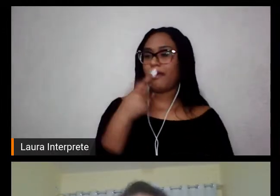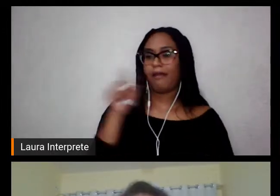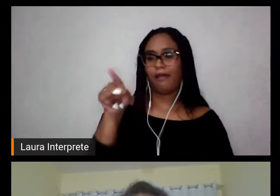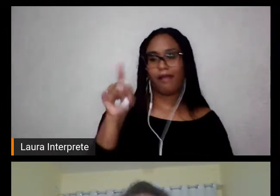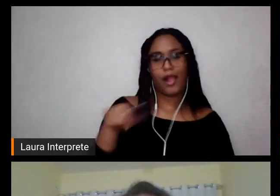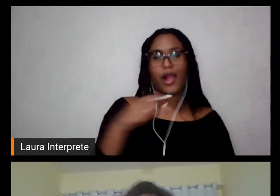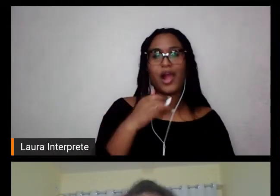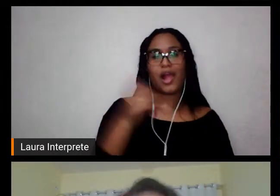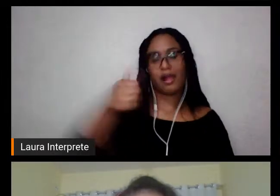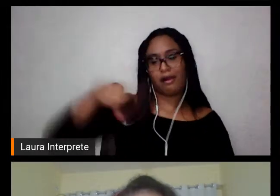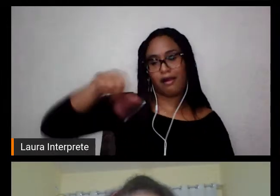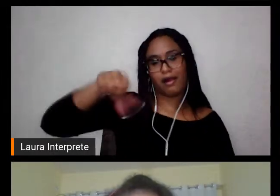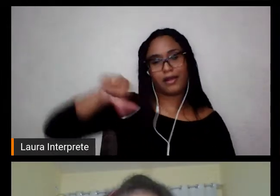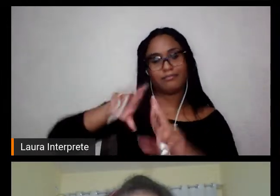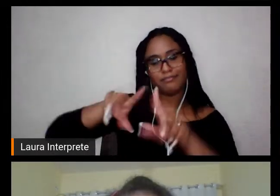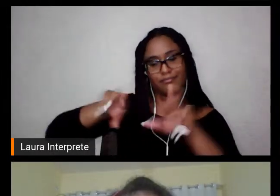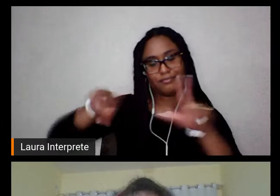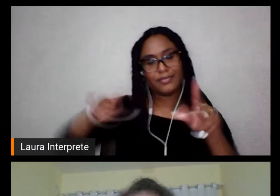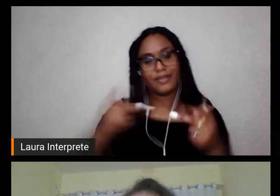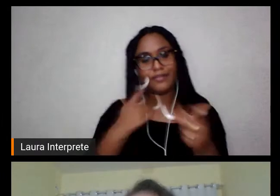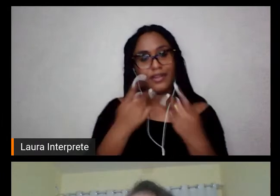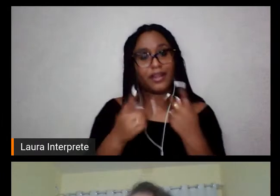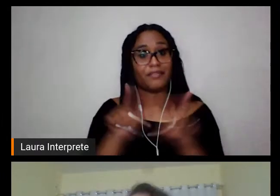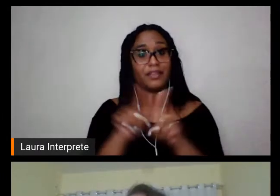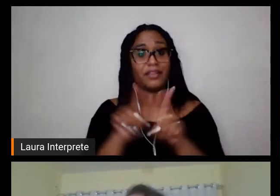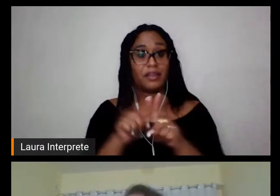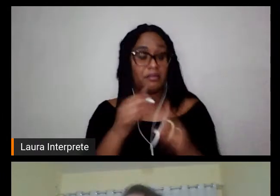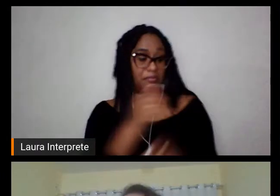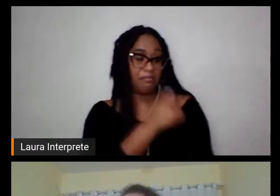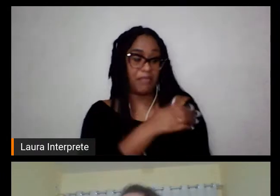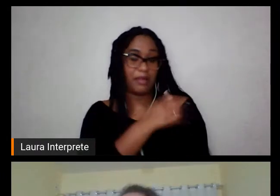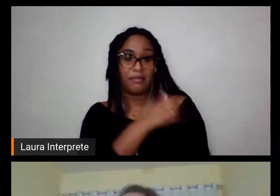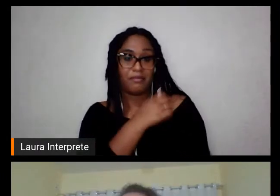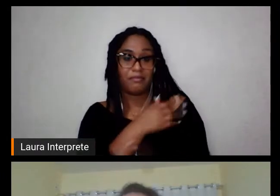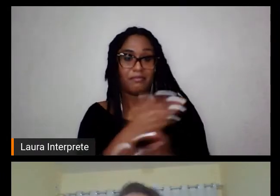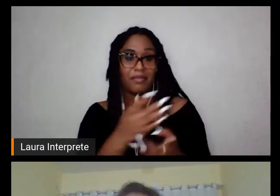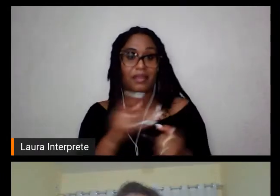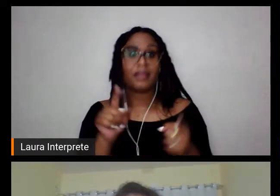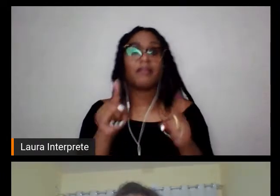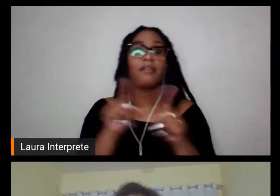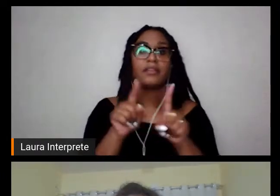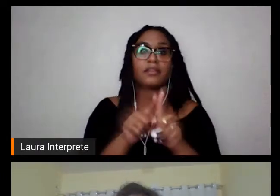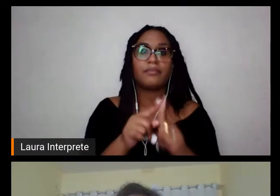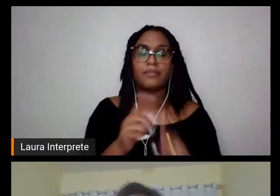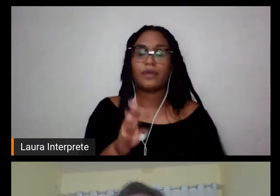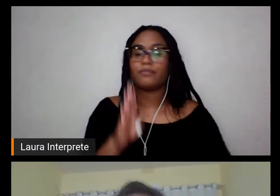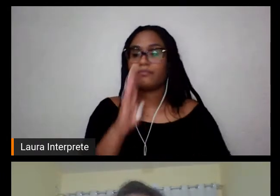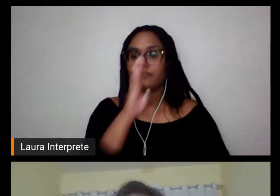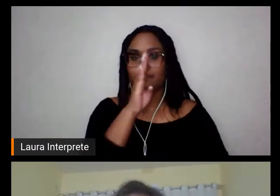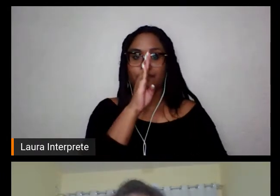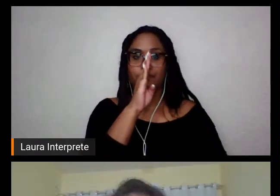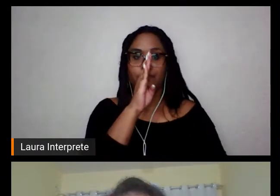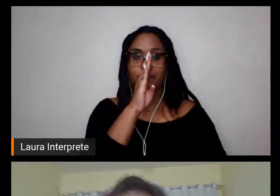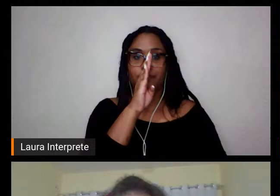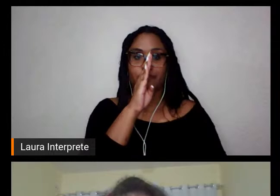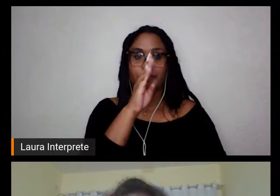juntava o silenciamento, né? Como eu falei, milhões de histórias, o quanto que a gente ainda não sabe